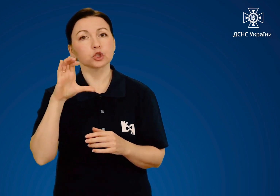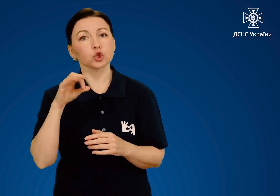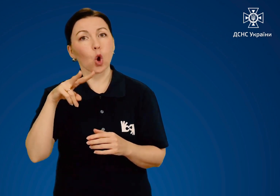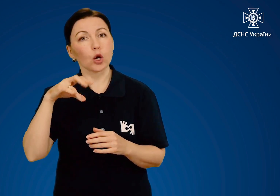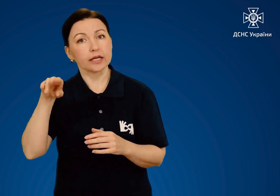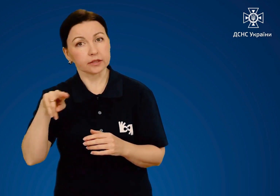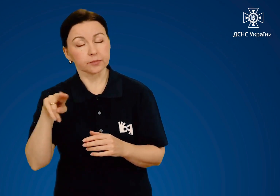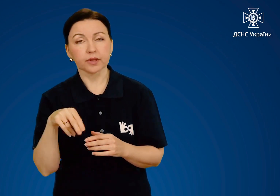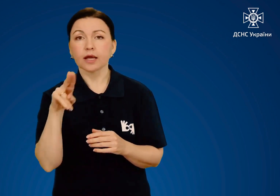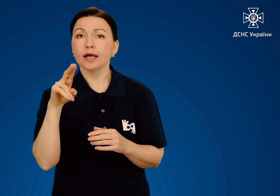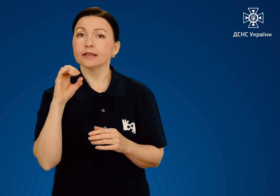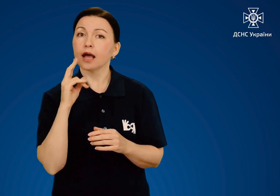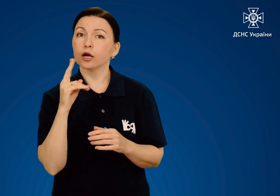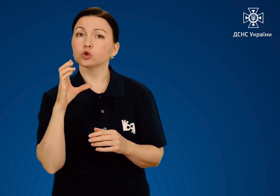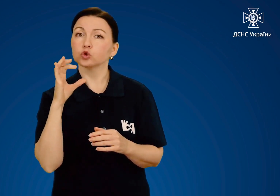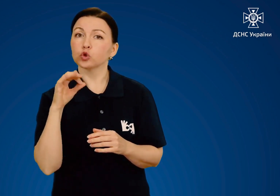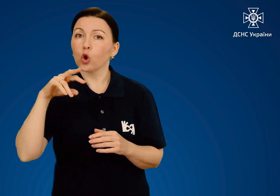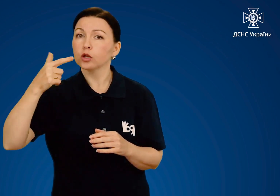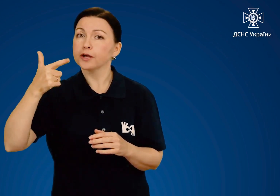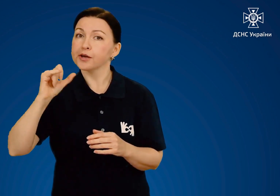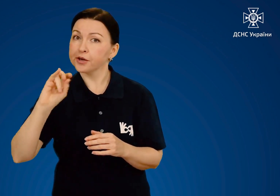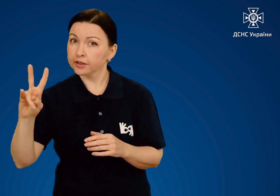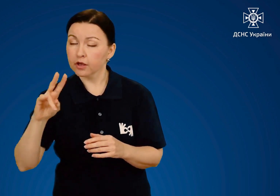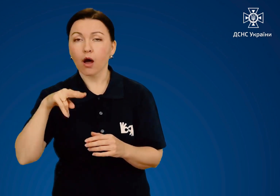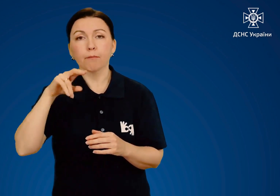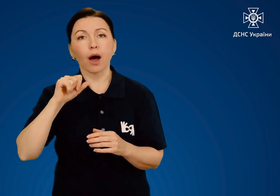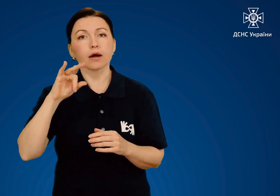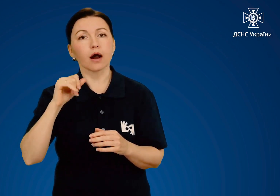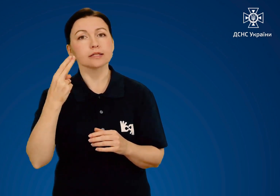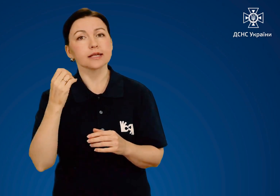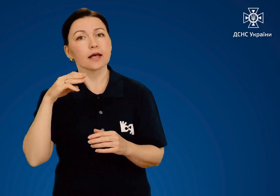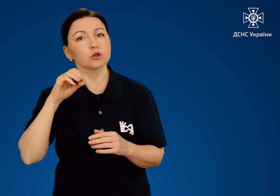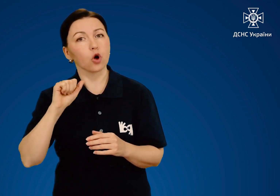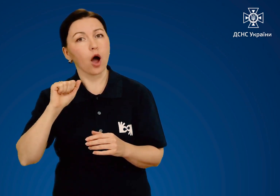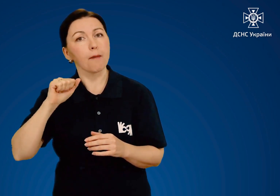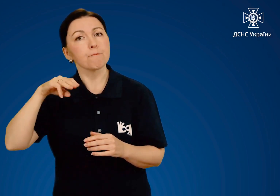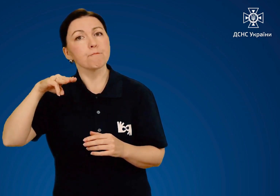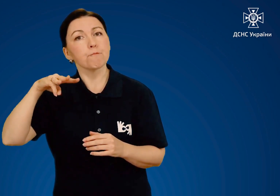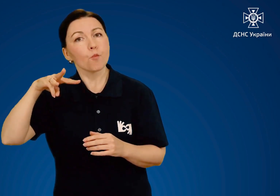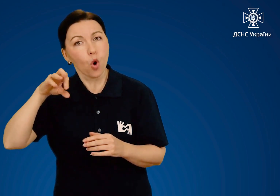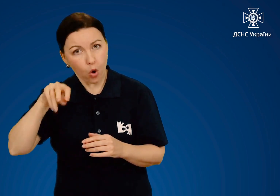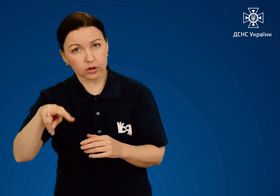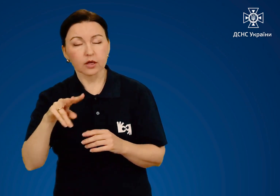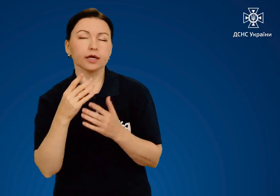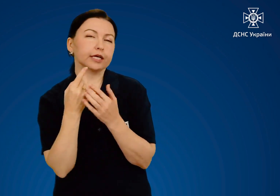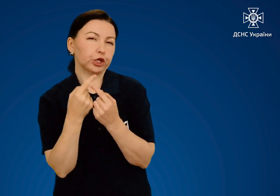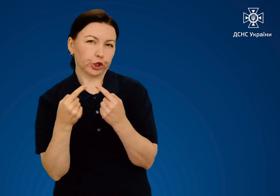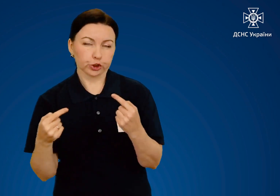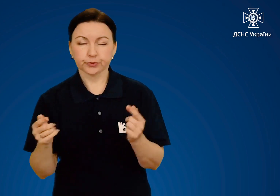німесолід, дексалгін, парацетамол та інші.